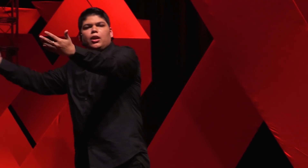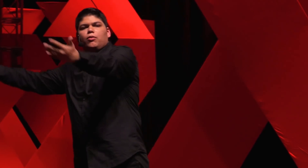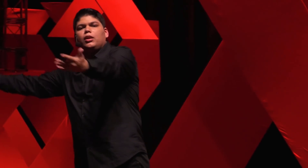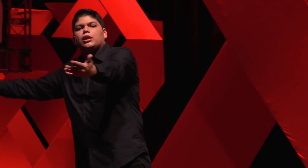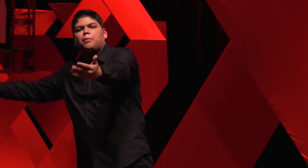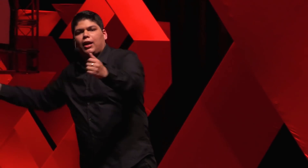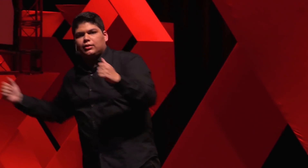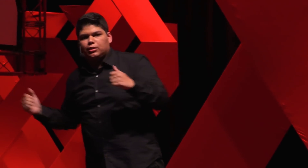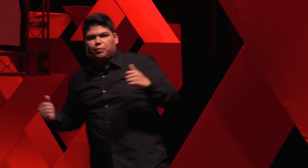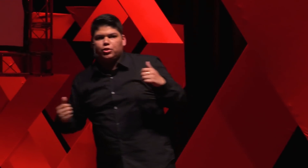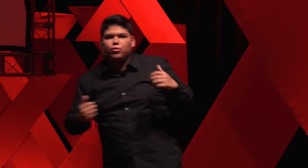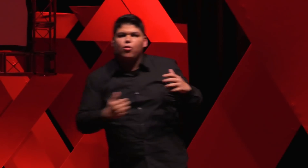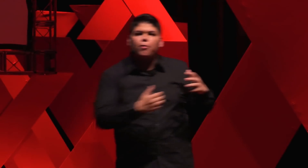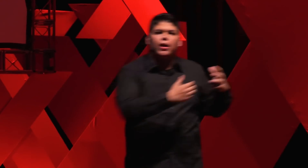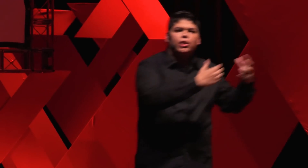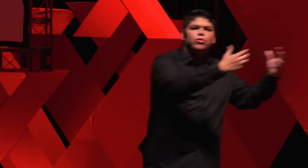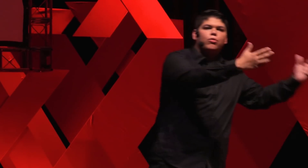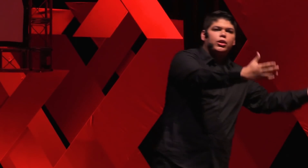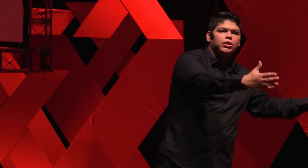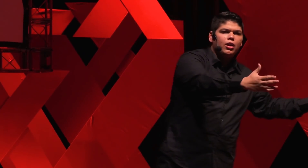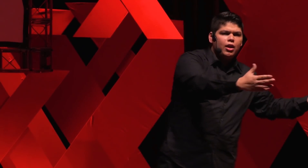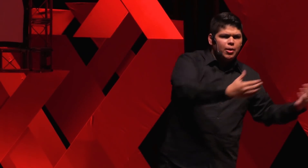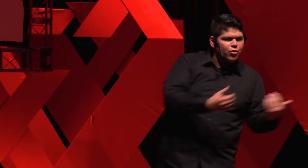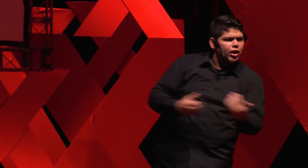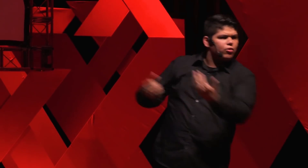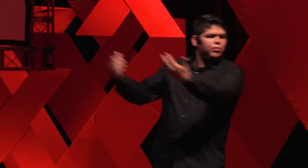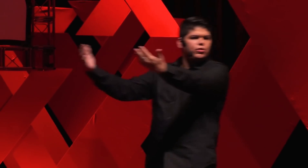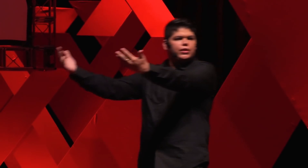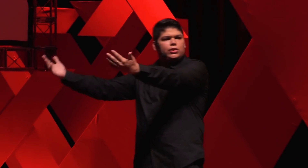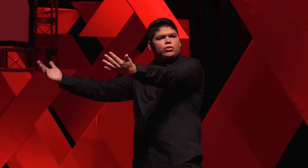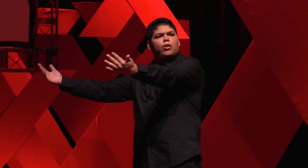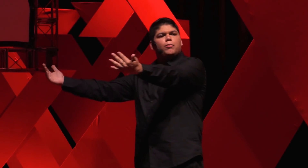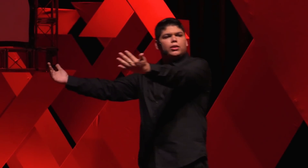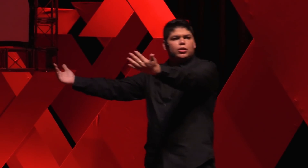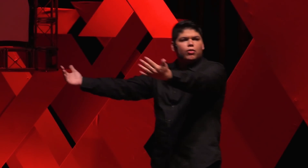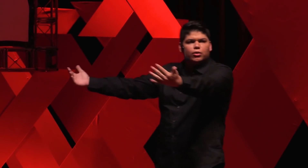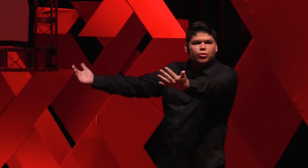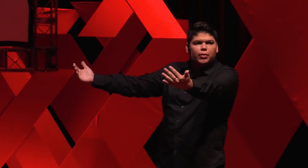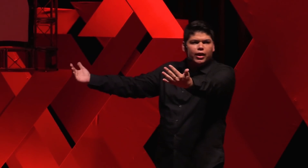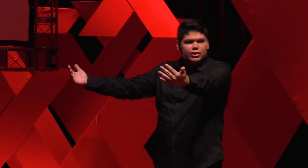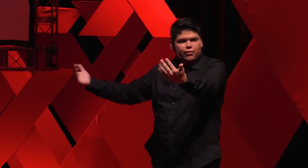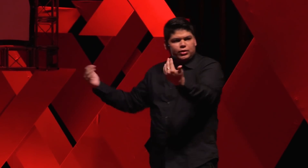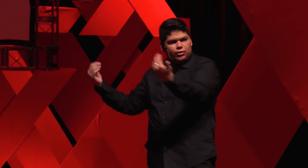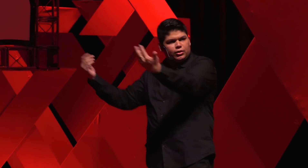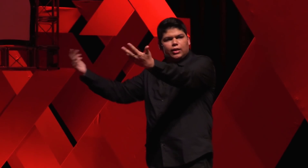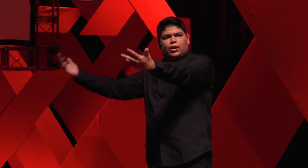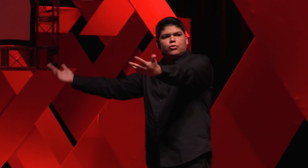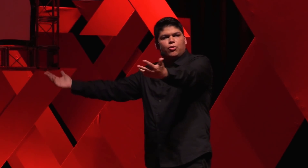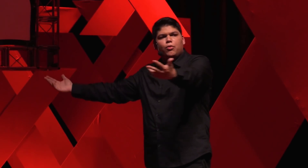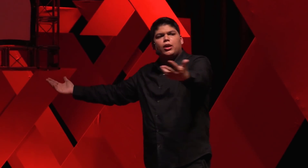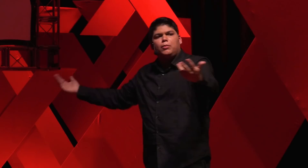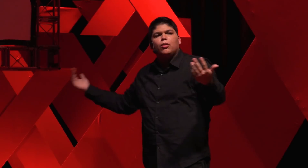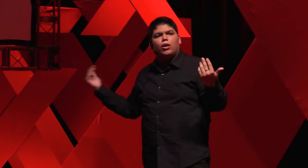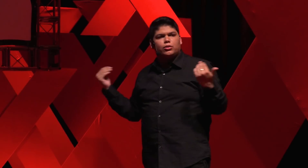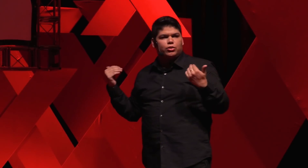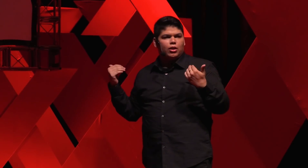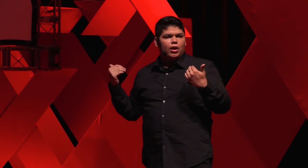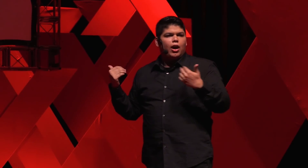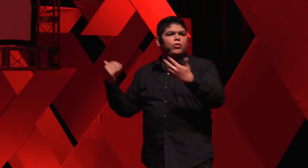se reunir nas praças, podiam ocupar as ruas e por que os meus vizinhos da Umbanda e do Candomblé estavam sendo tratados como criminosos ao